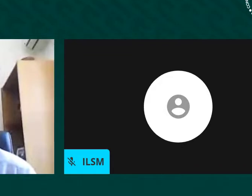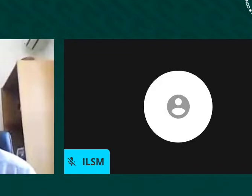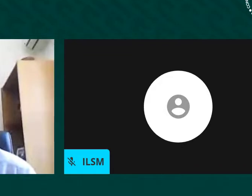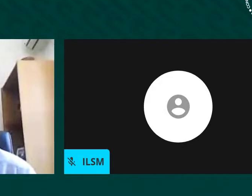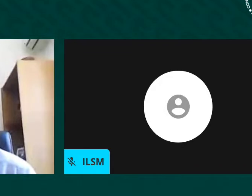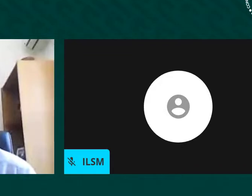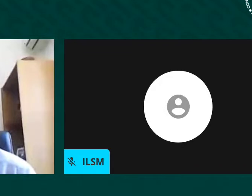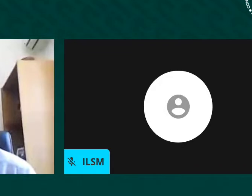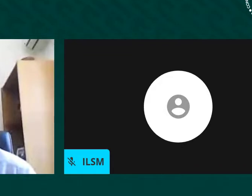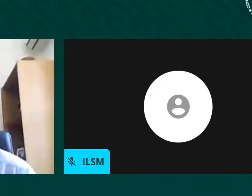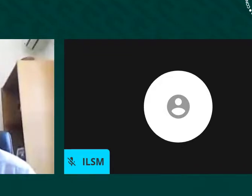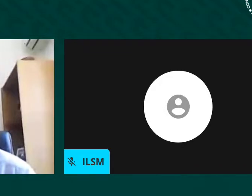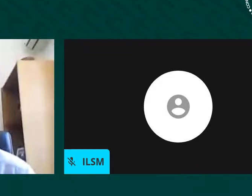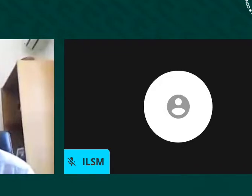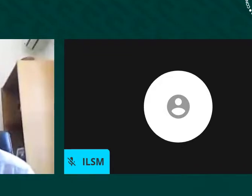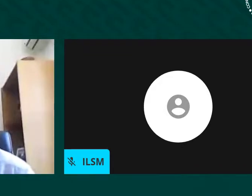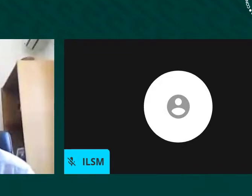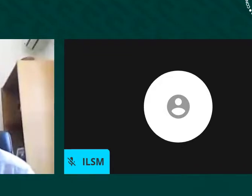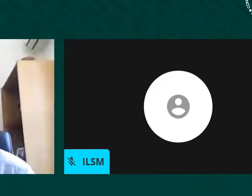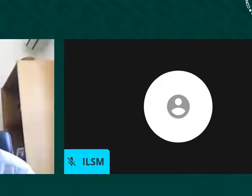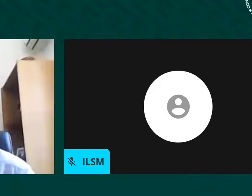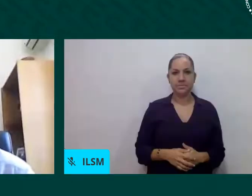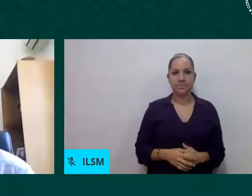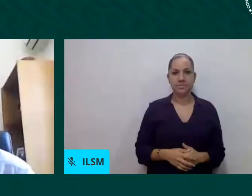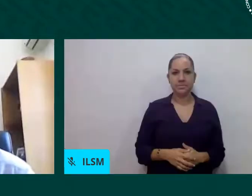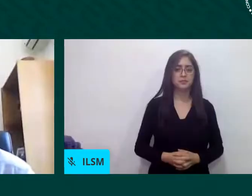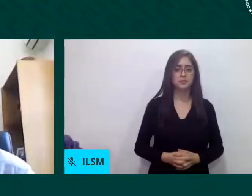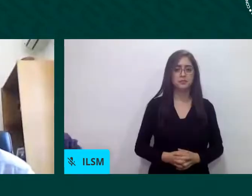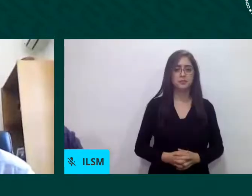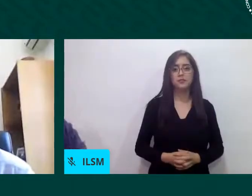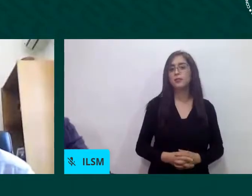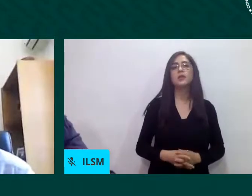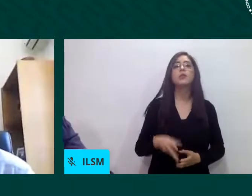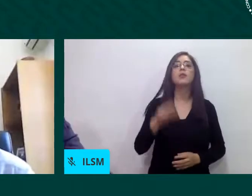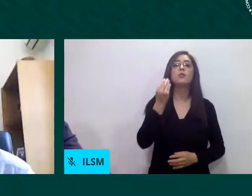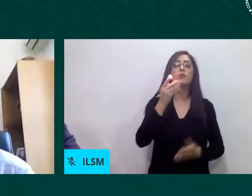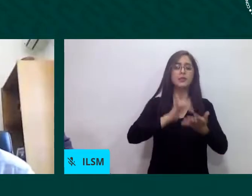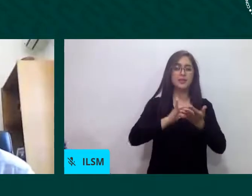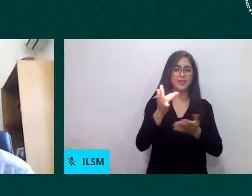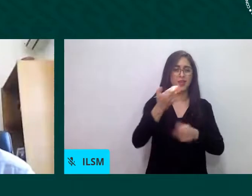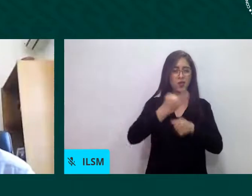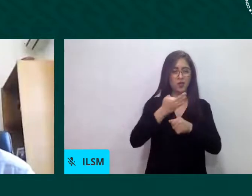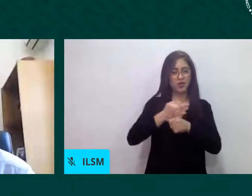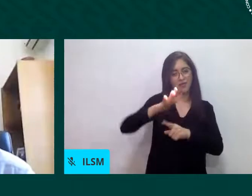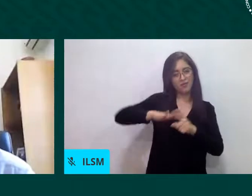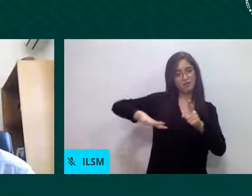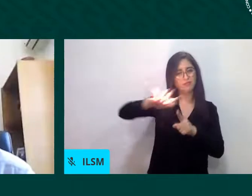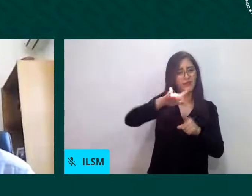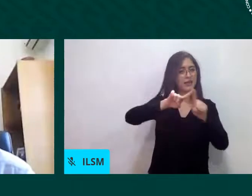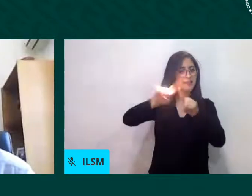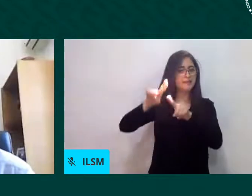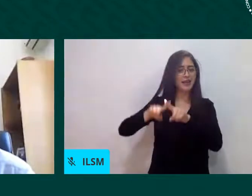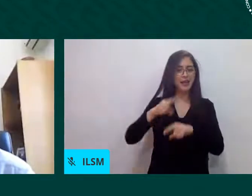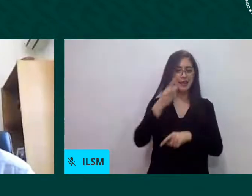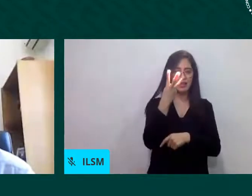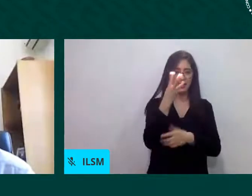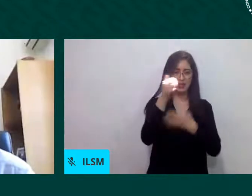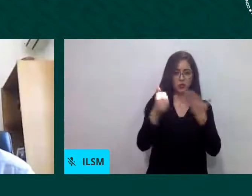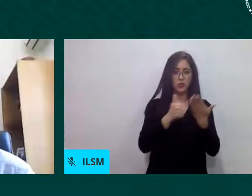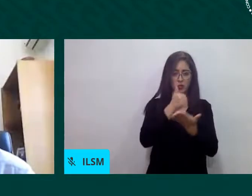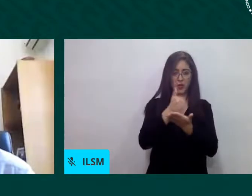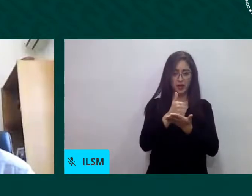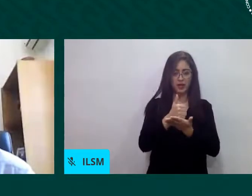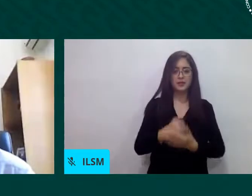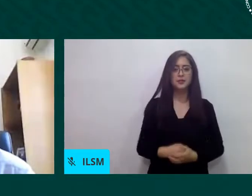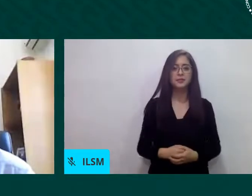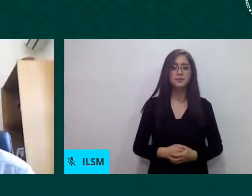puntos en común en las tres ciudades. Me gustaría oír un poco la visión de Laura,